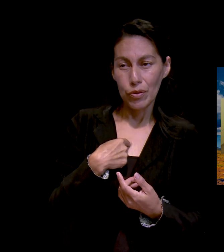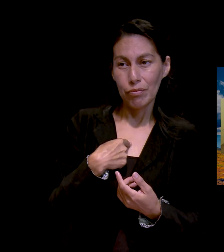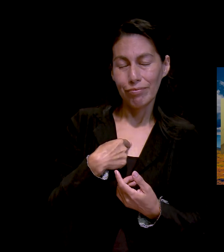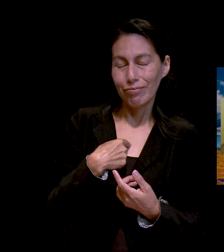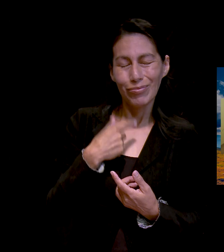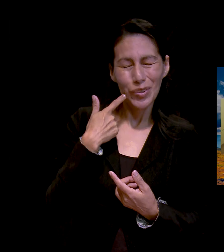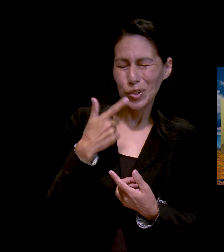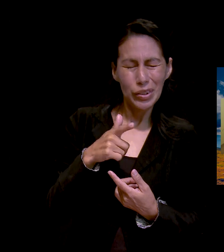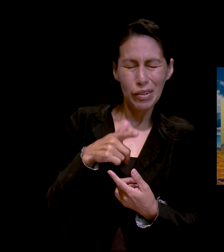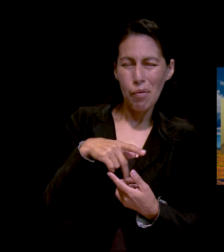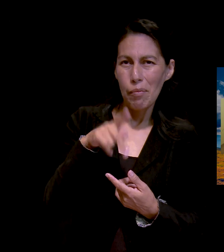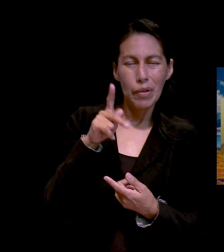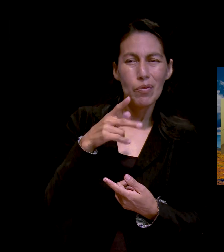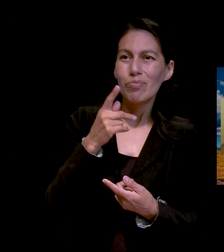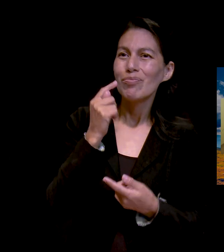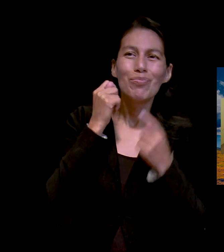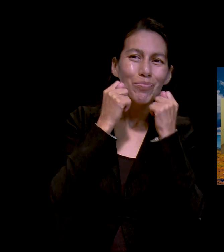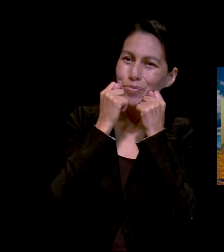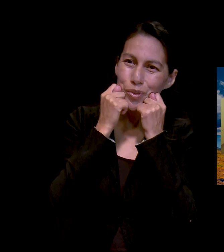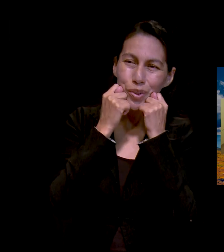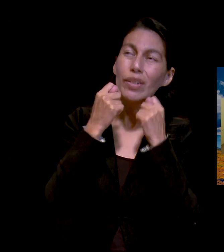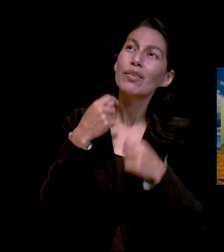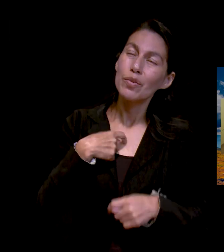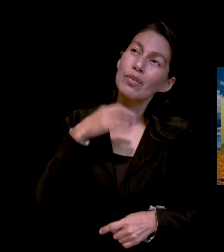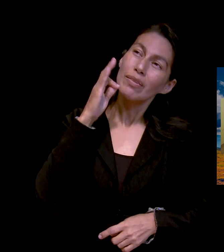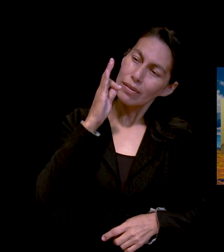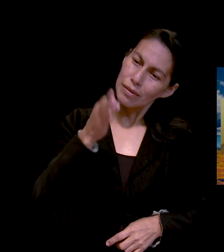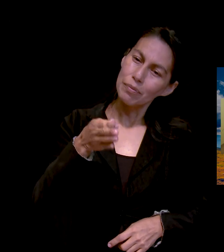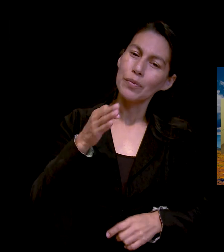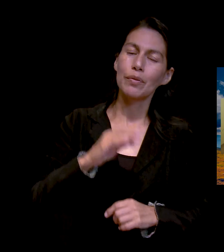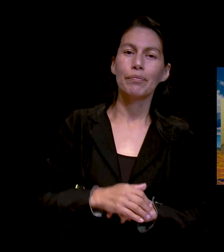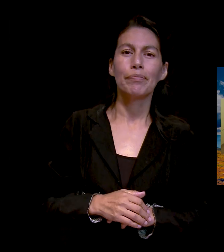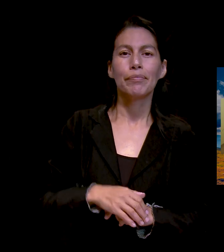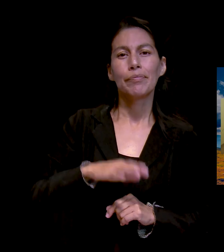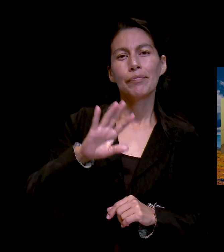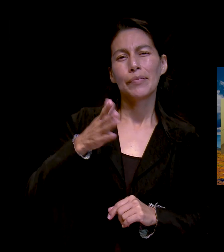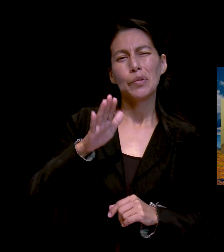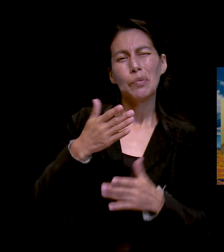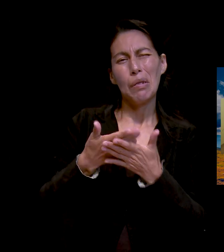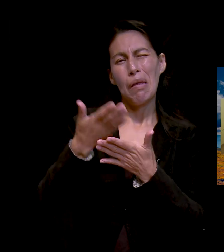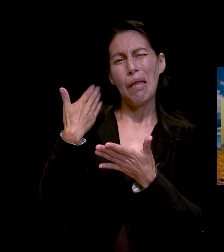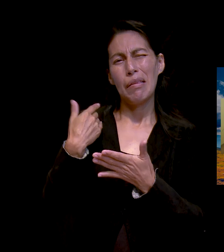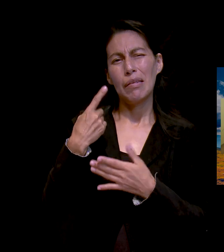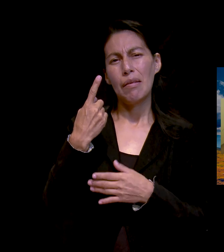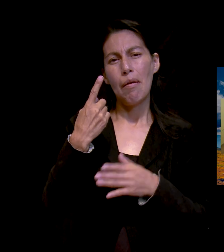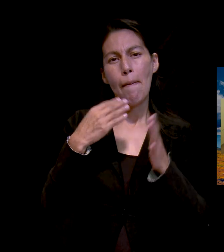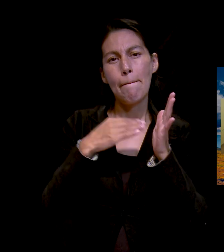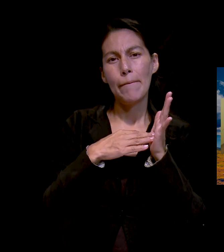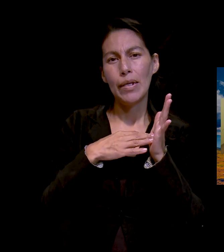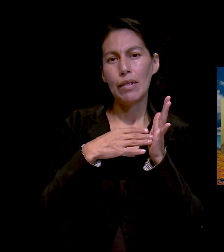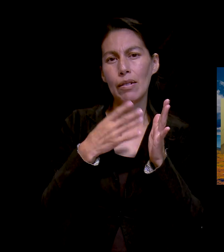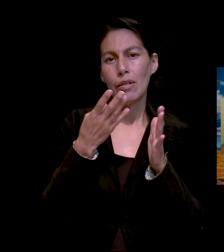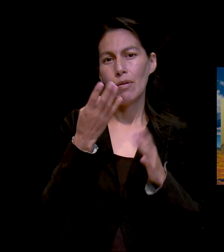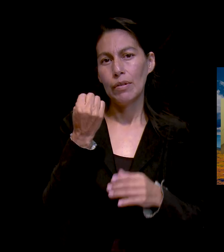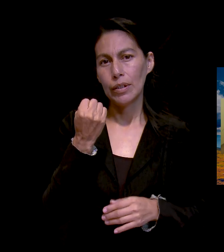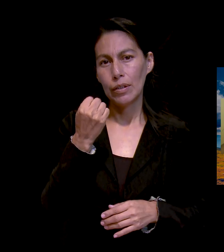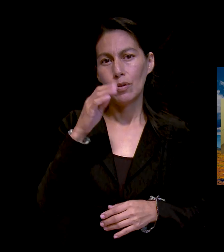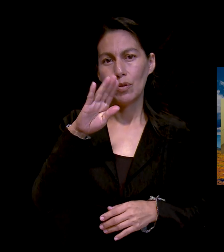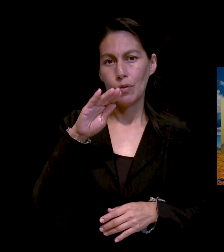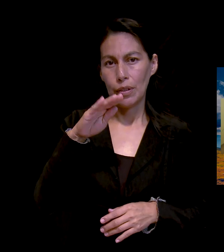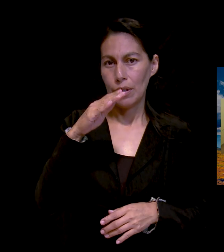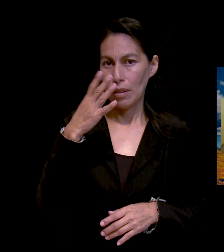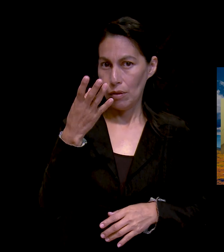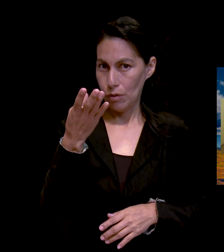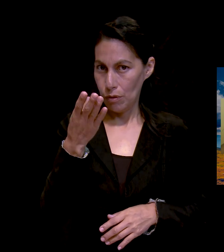aquí estoy, te acepto. Y pues en el 2000, más o menos, en esa fecha, 2000, 1999, mi